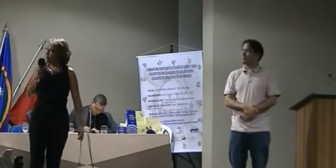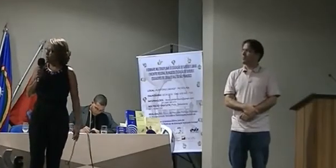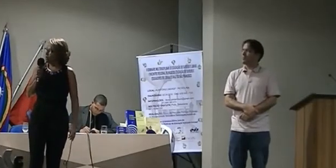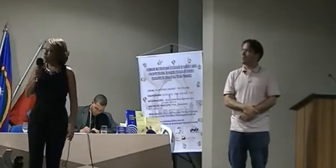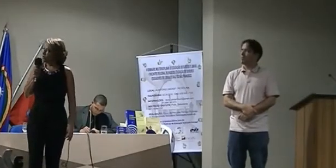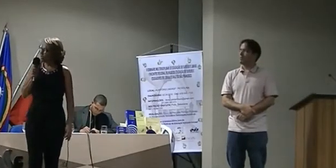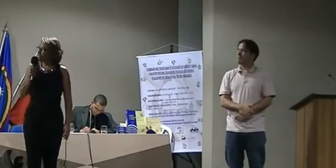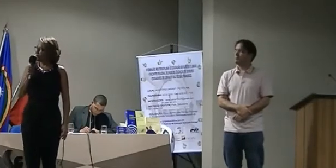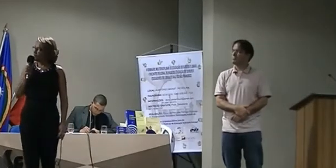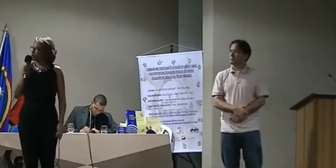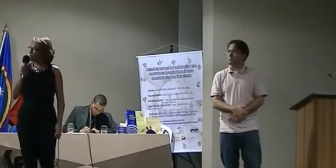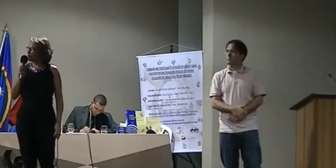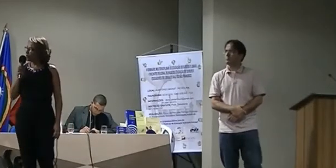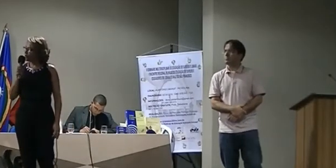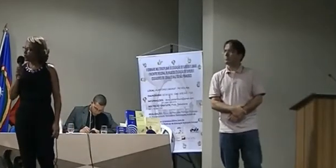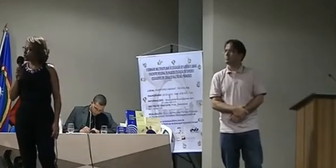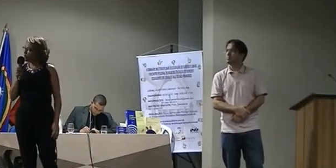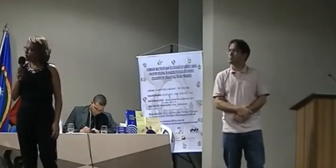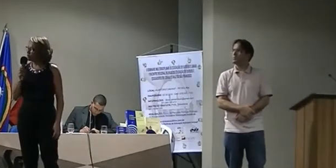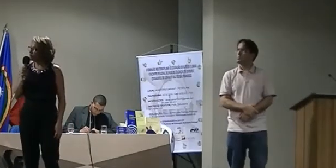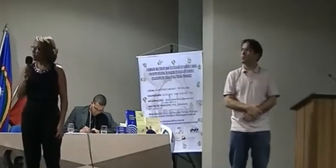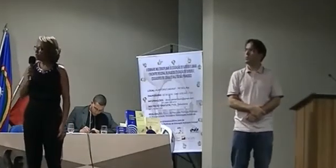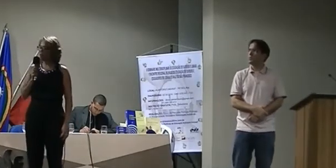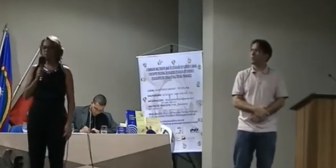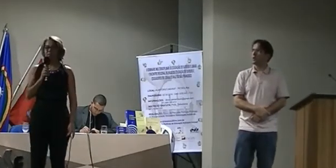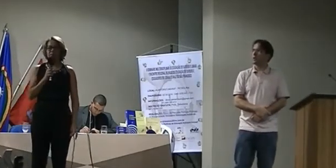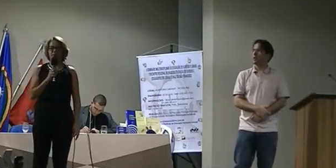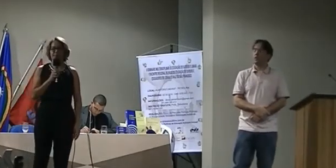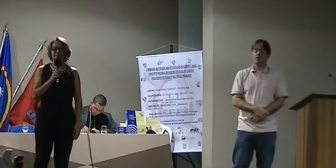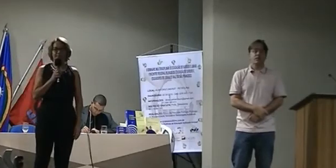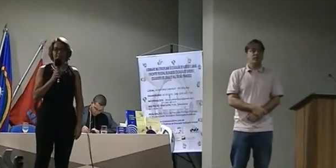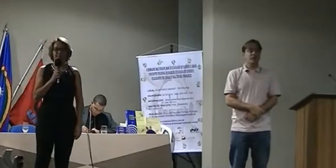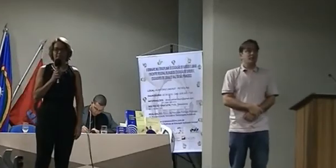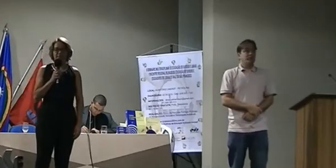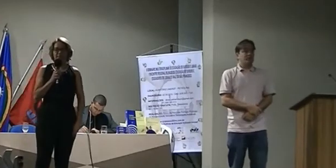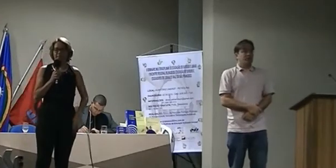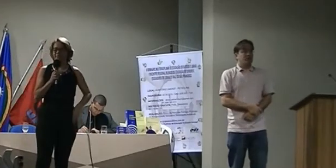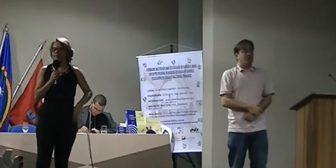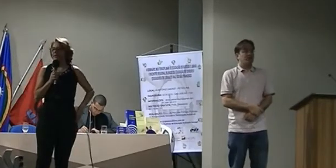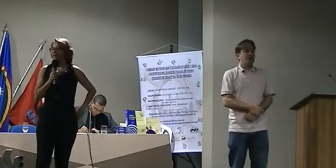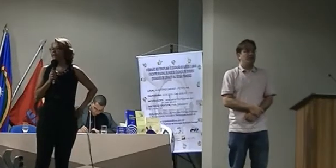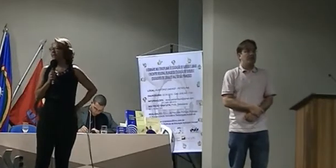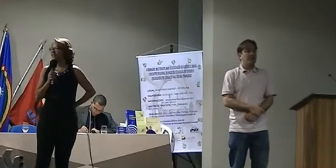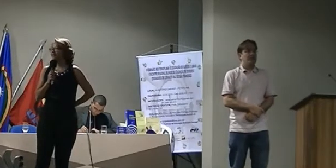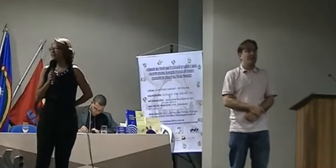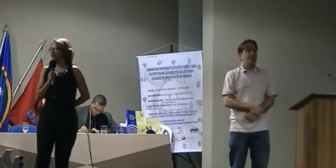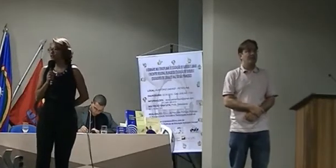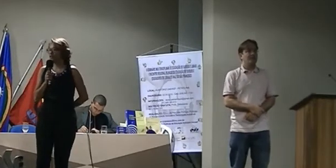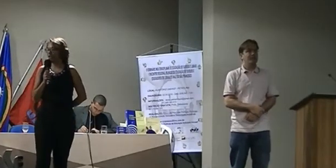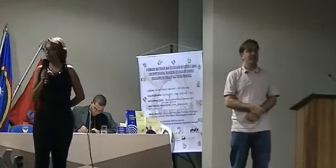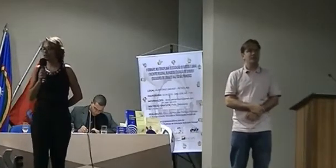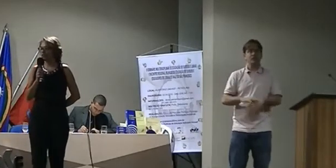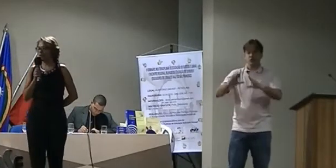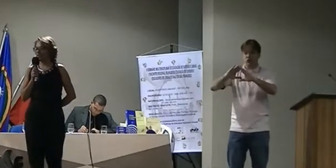Os desafios para o professor e a escola de vida. que desafios nós temos hoje?